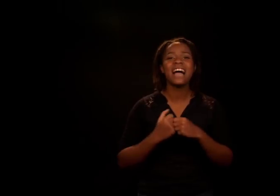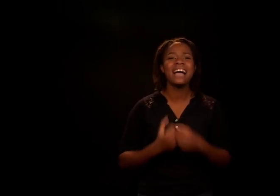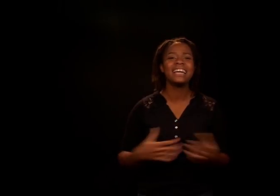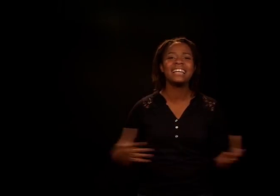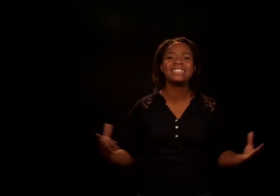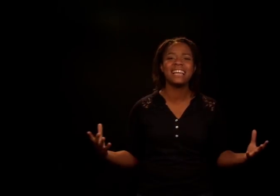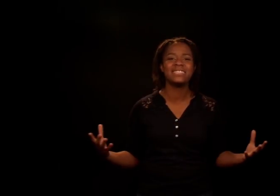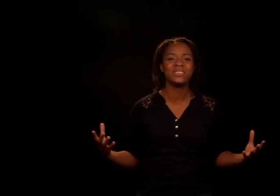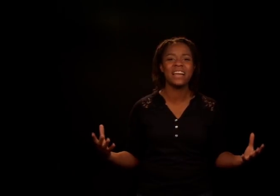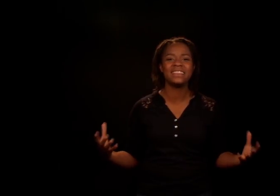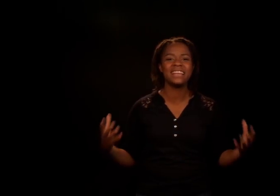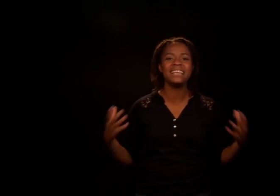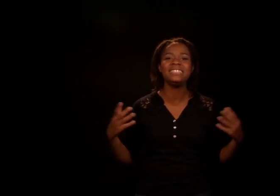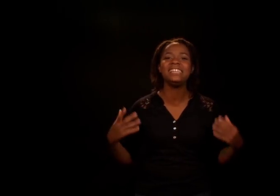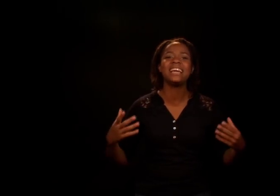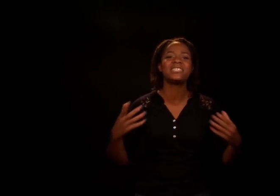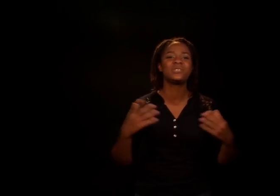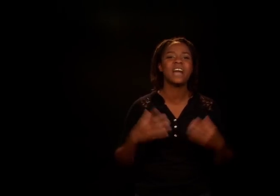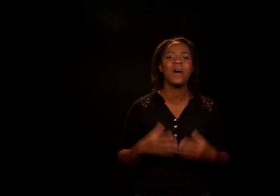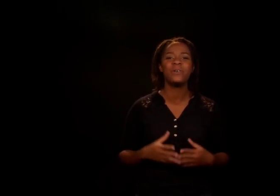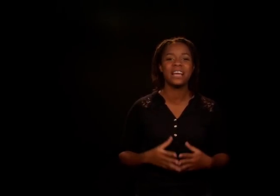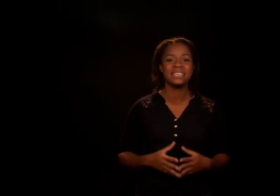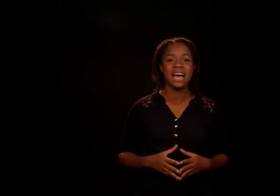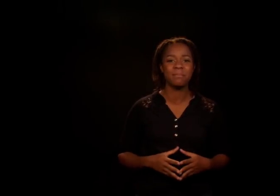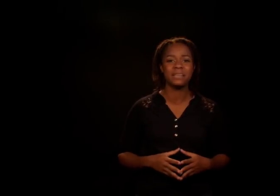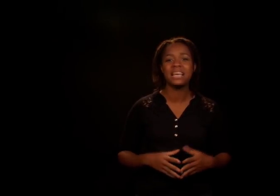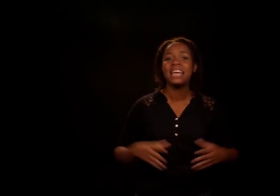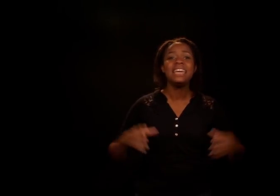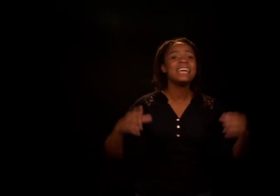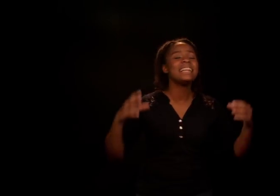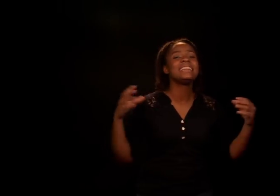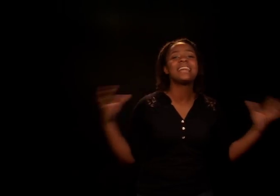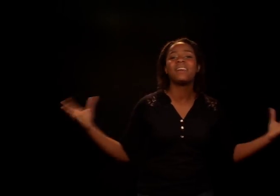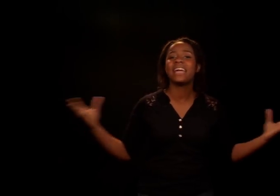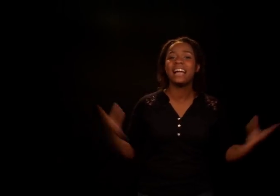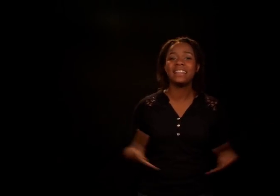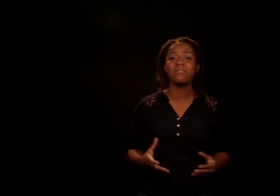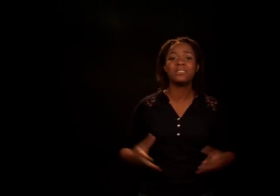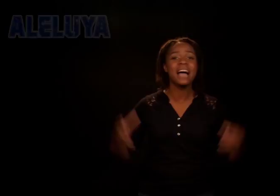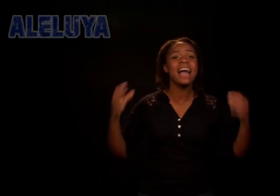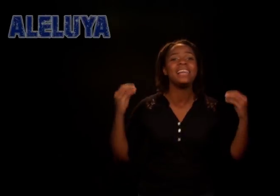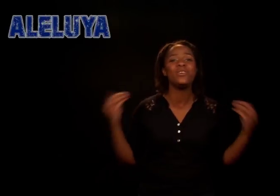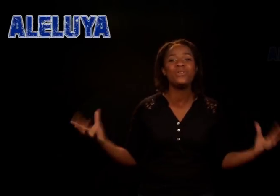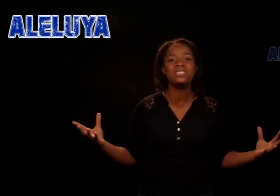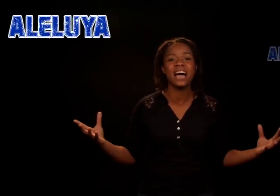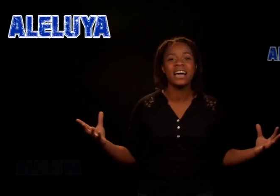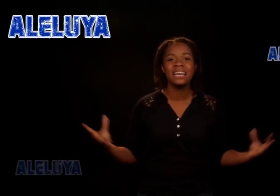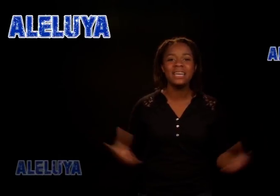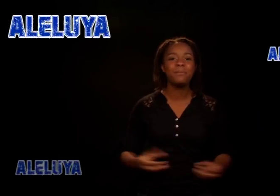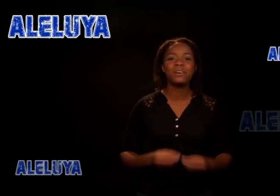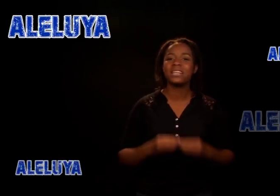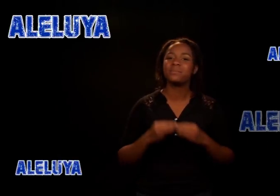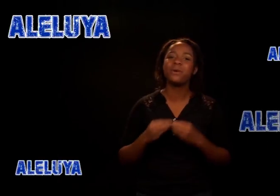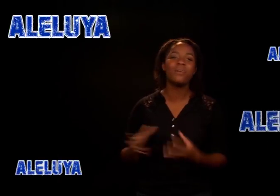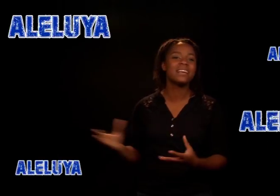ángeles de la ciudad tañían sus áureas arpas y cantaban en alta voz aleluya y por las bóvedas